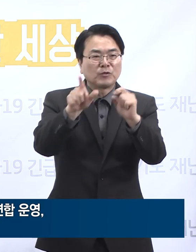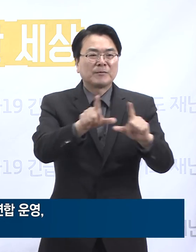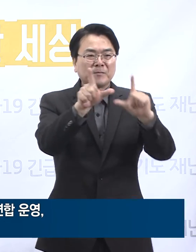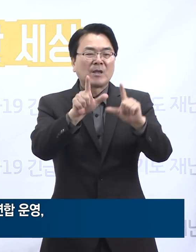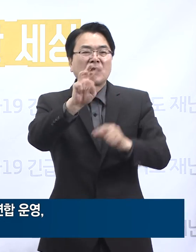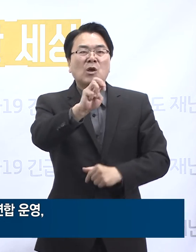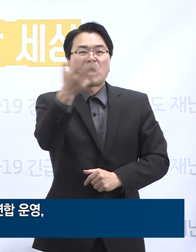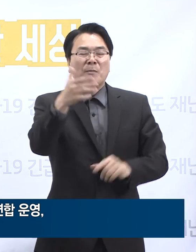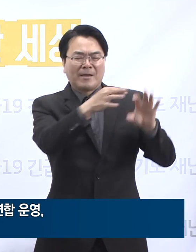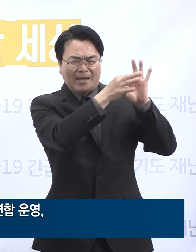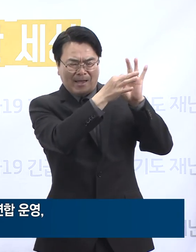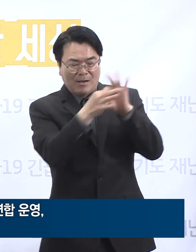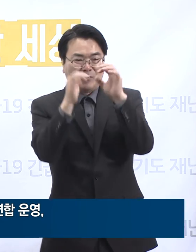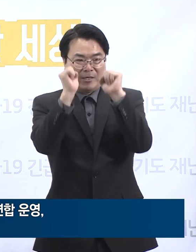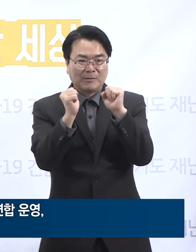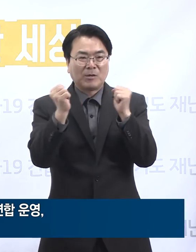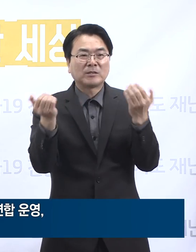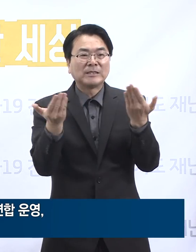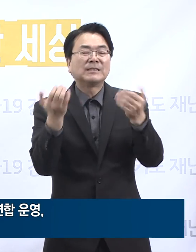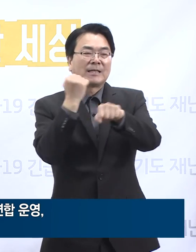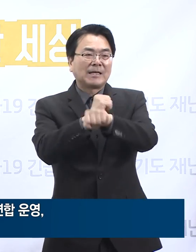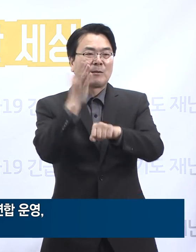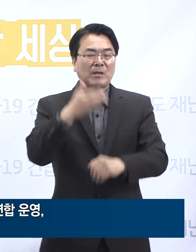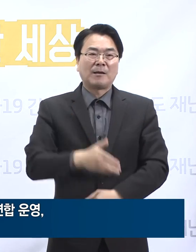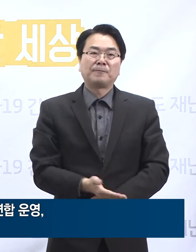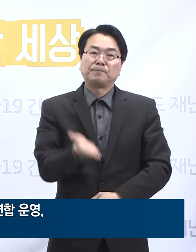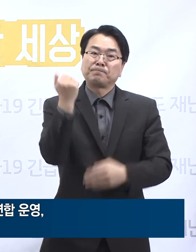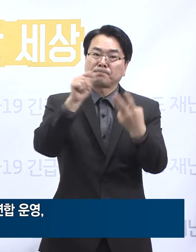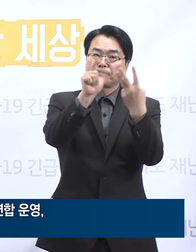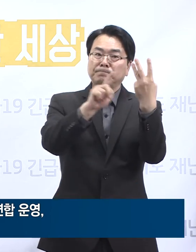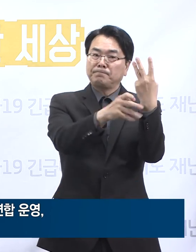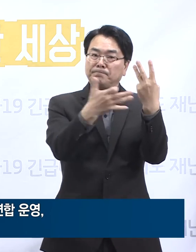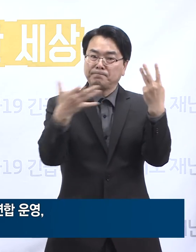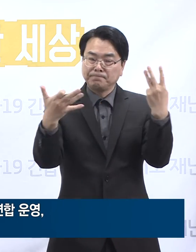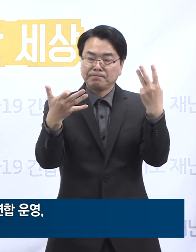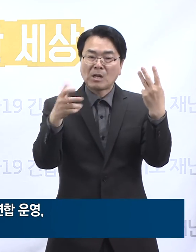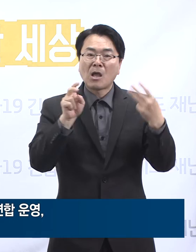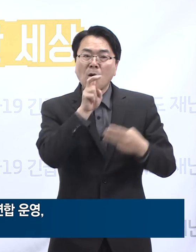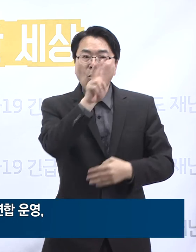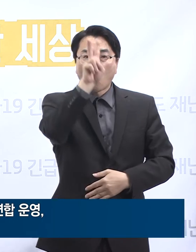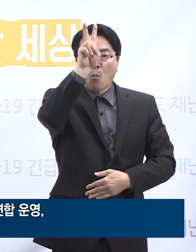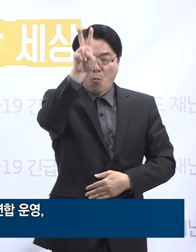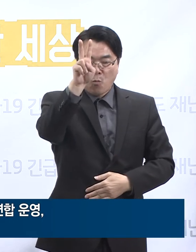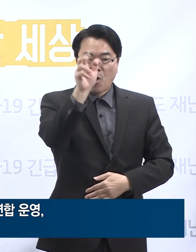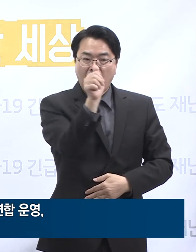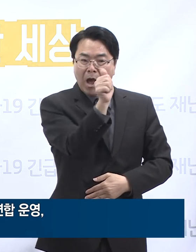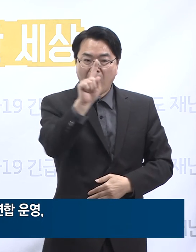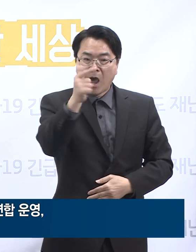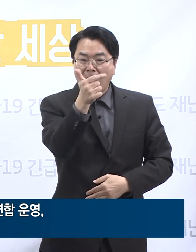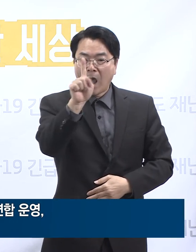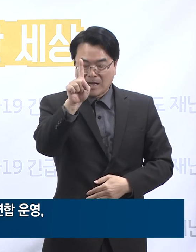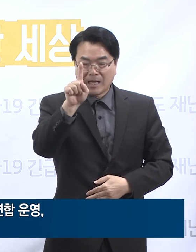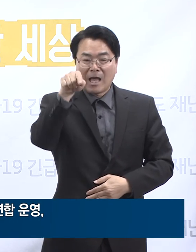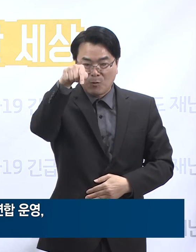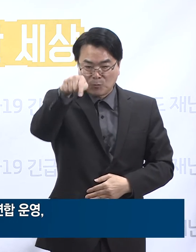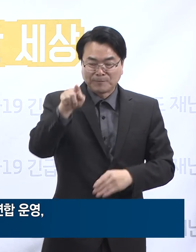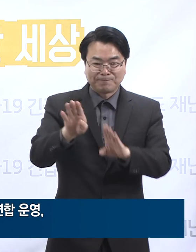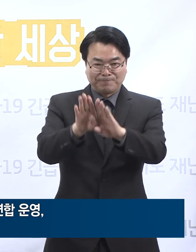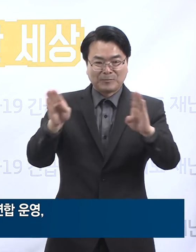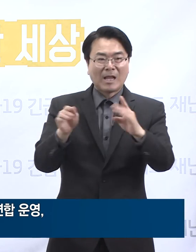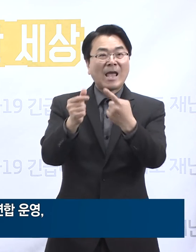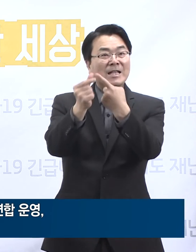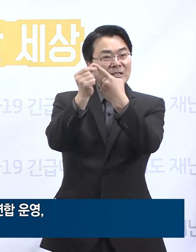39명입니다. 앞서 지난 3월 19일 용인시 소재 하나생명 라이프파크에 개소한 경기도